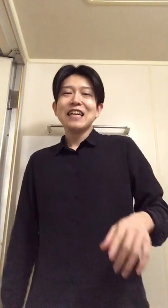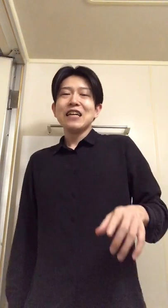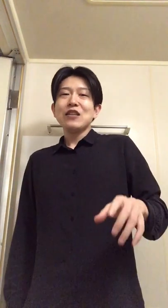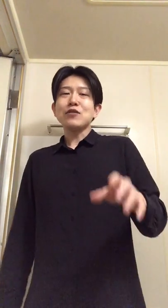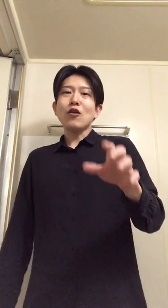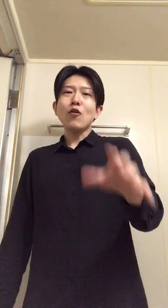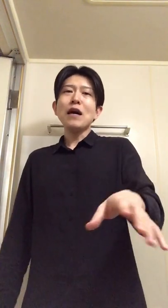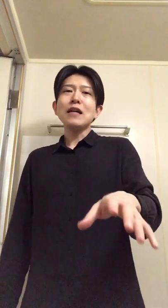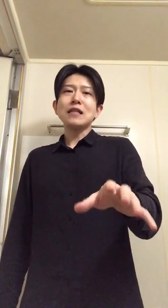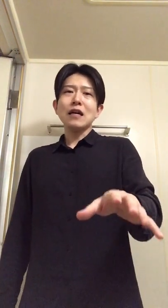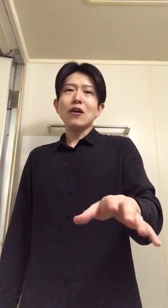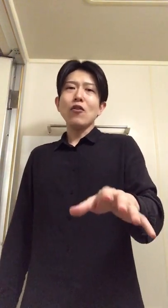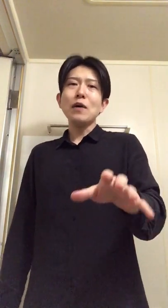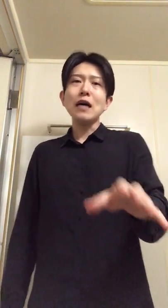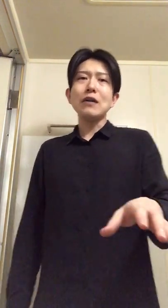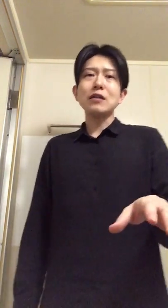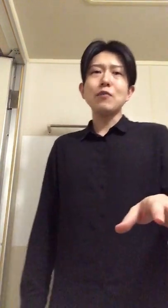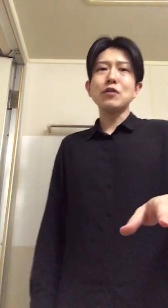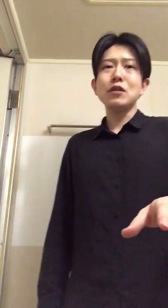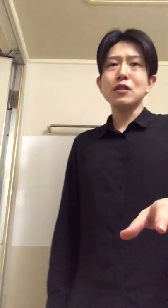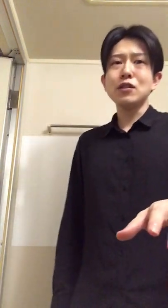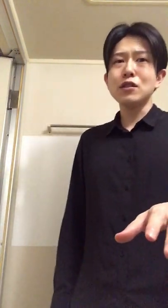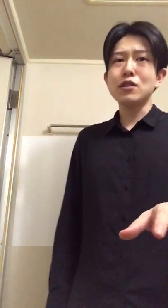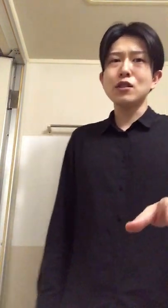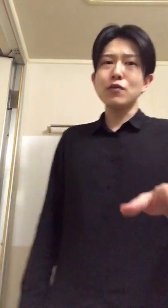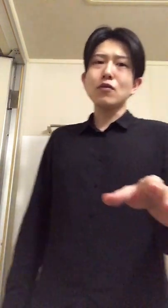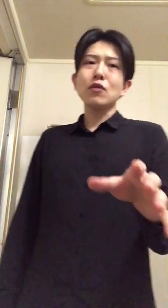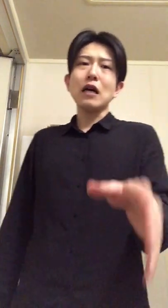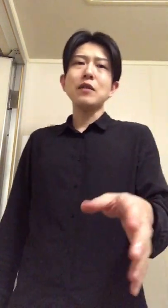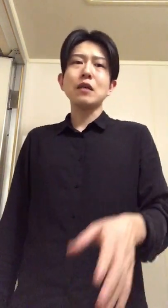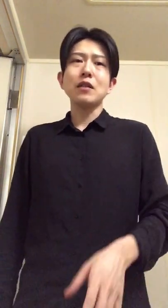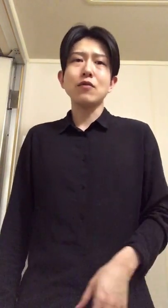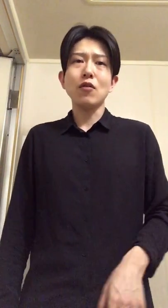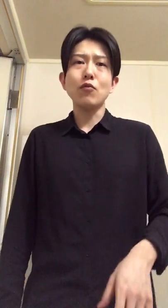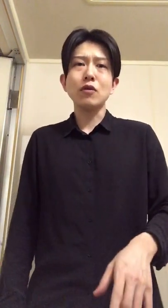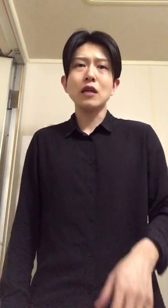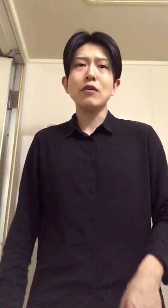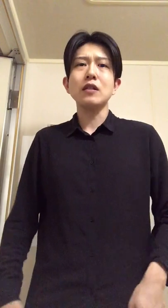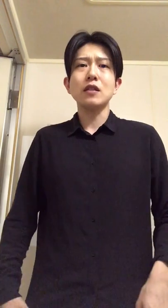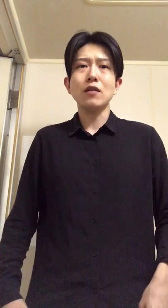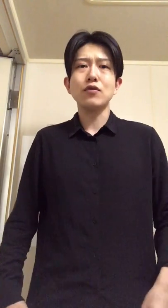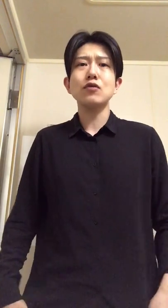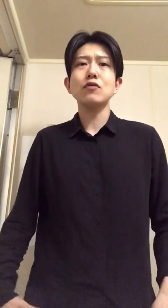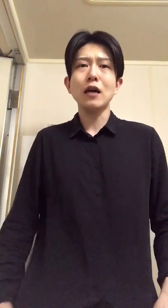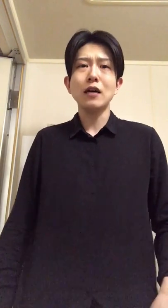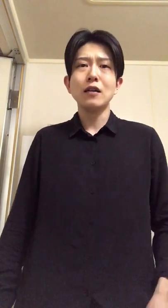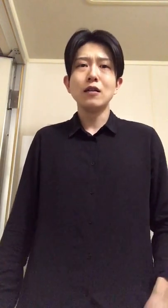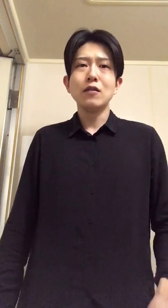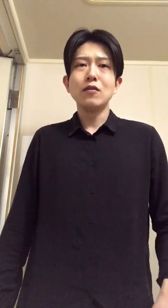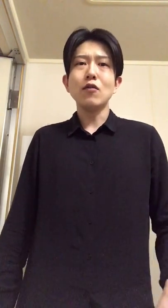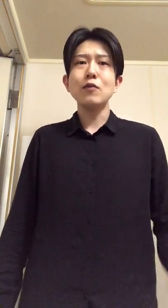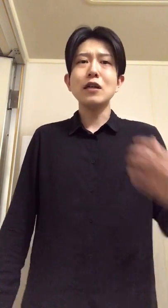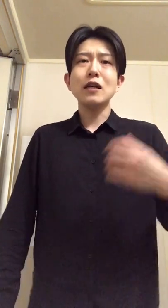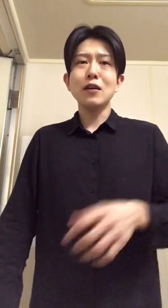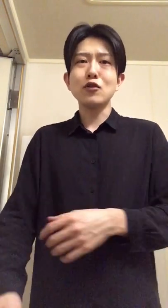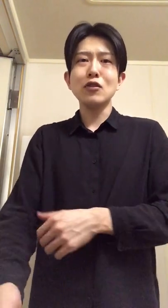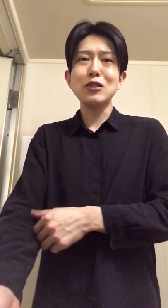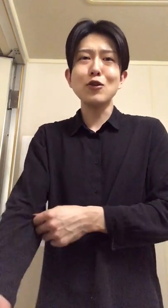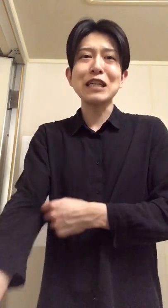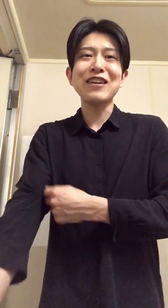でもさお前らさお前らはさ別に自分のこと神様だとか思ってないわけじゃんか普通は俺みたいなのちょっと異常者な